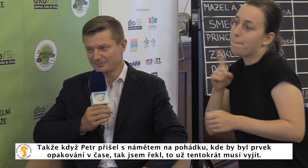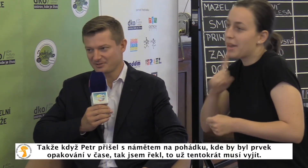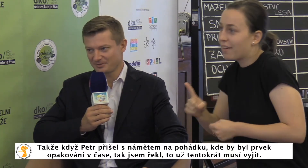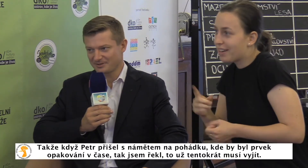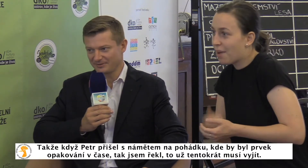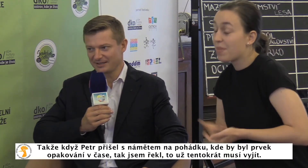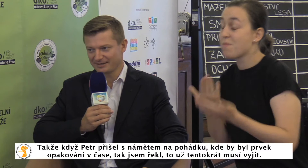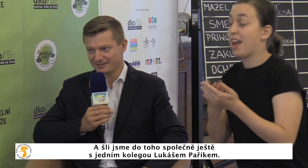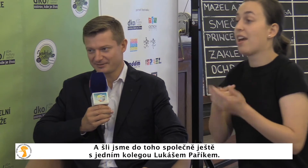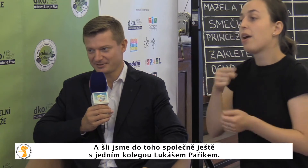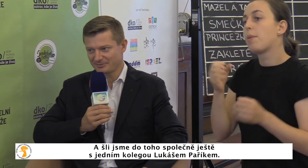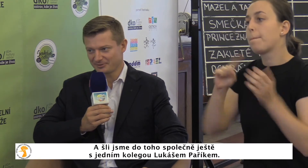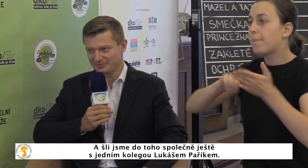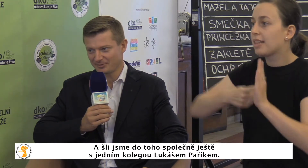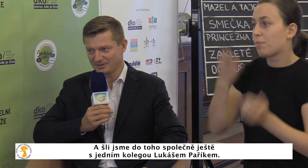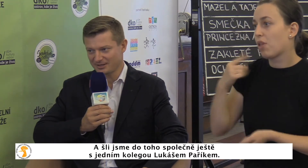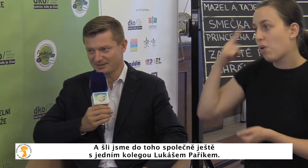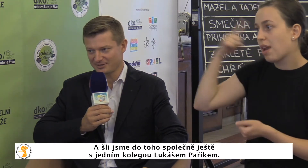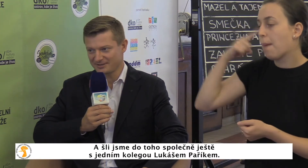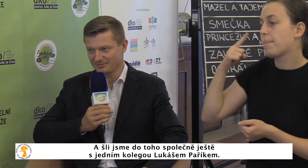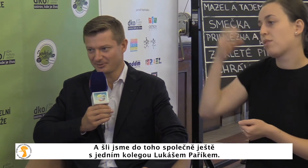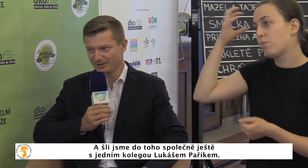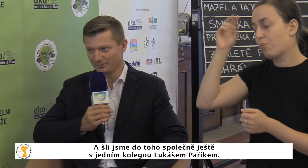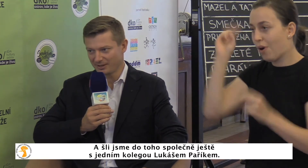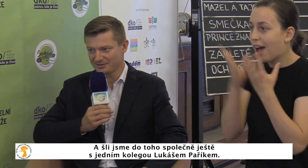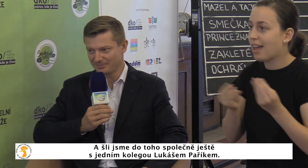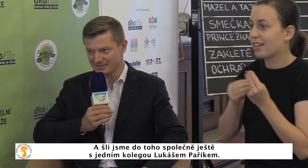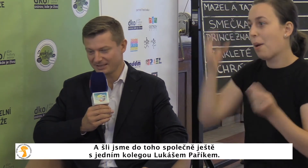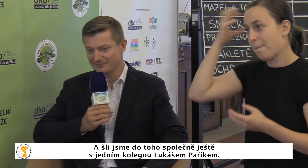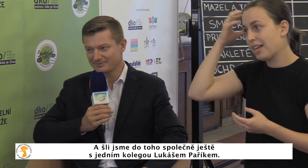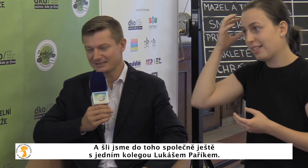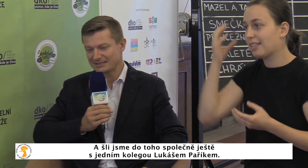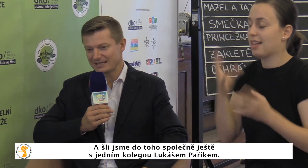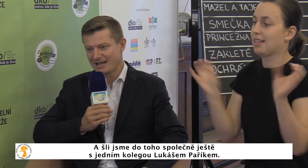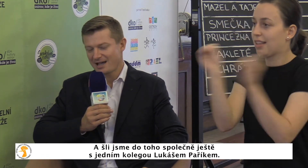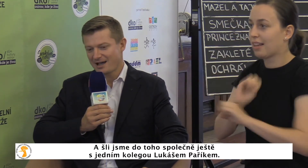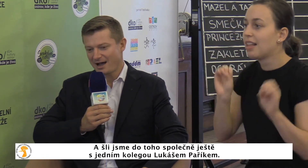tentokrát musí prostě vít a šli jsme do toho společně štěstě s jedním kolegou, Lukášem Paříkem.